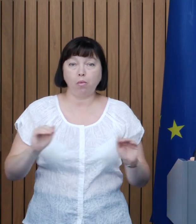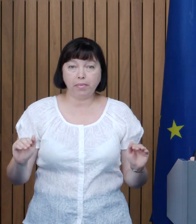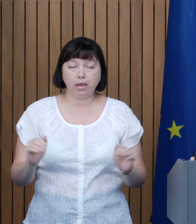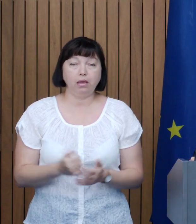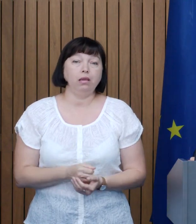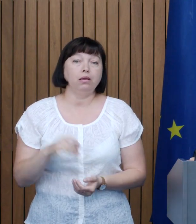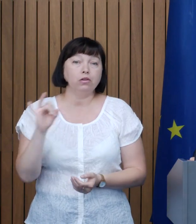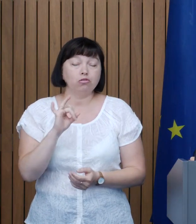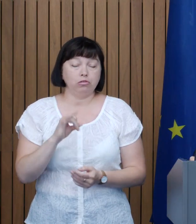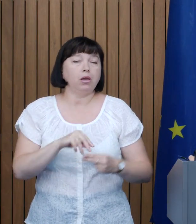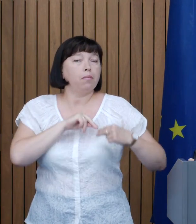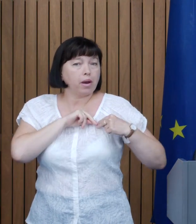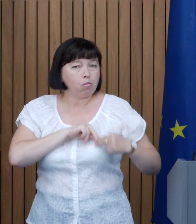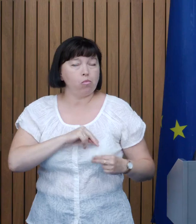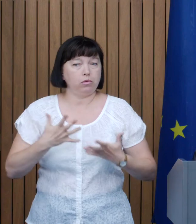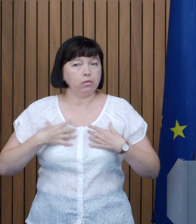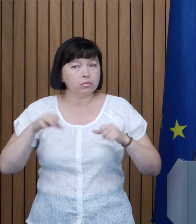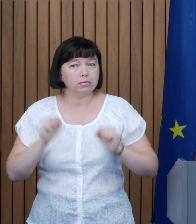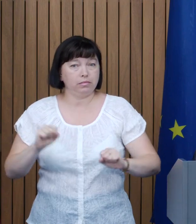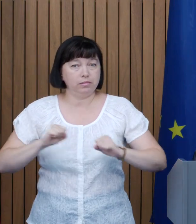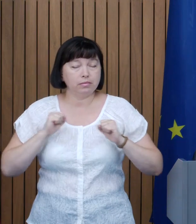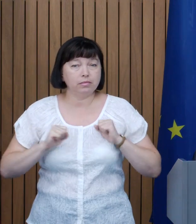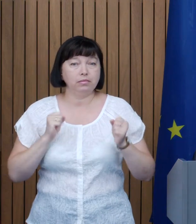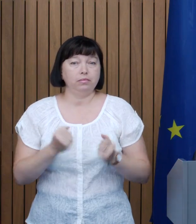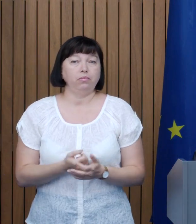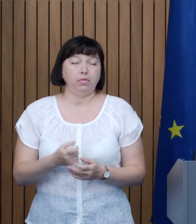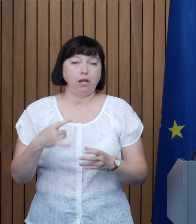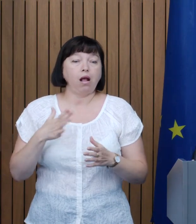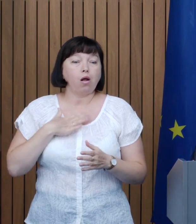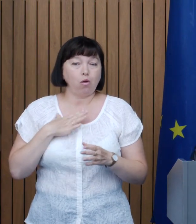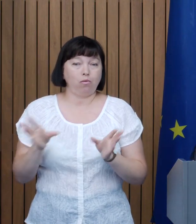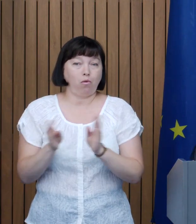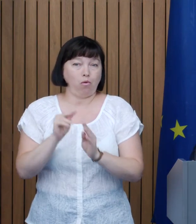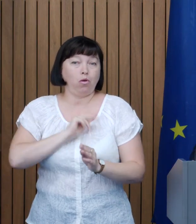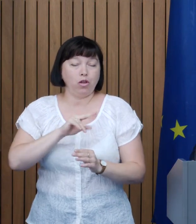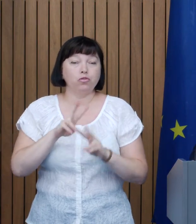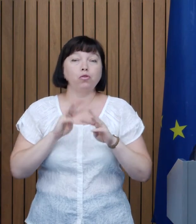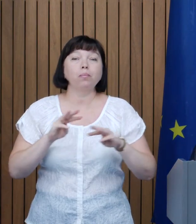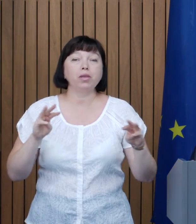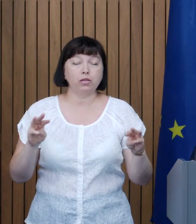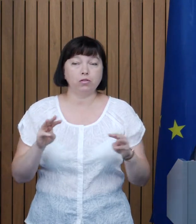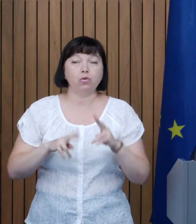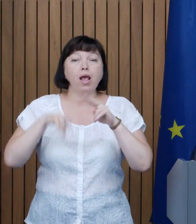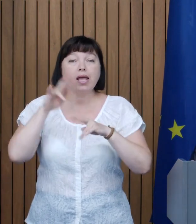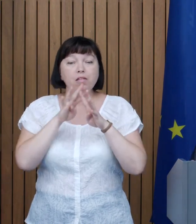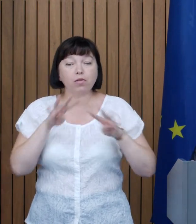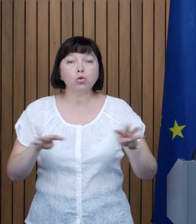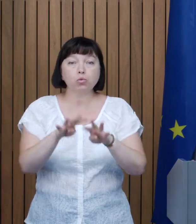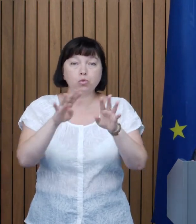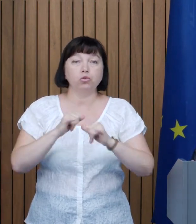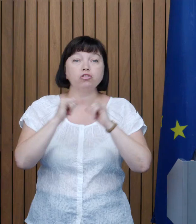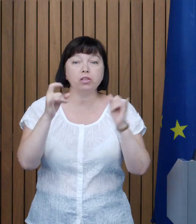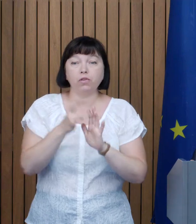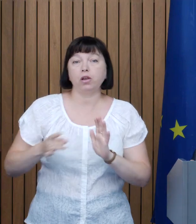Nu uitați să dați like, lăsați un comentariu să distribuiți acest rețele